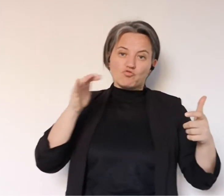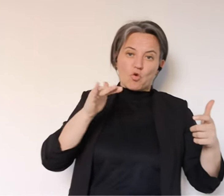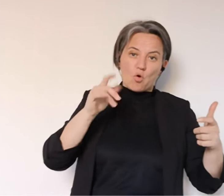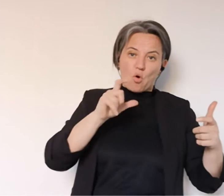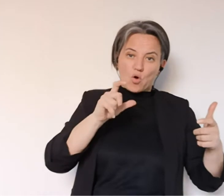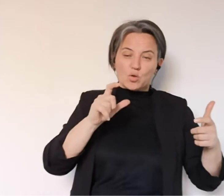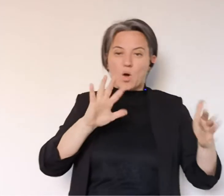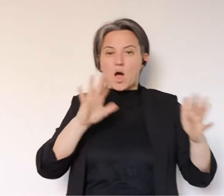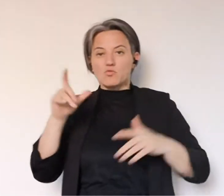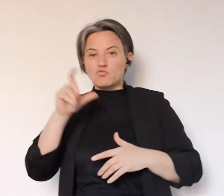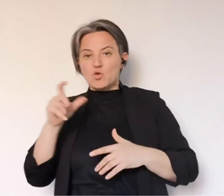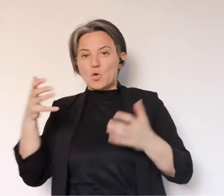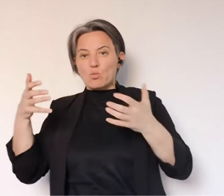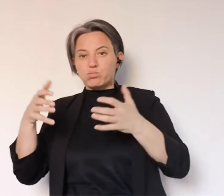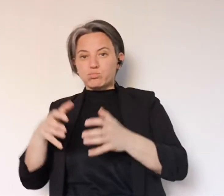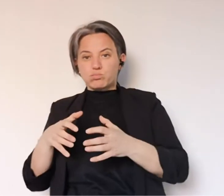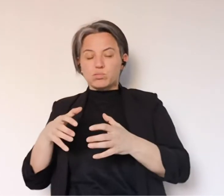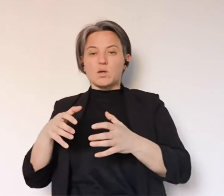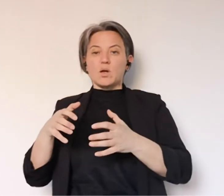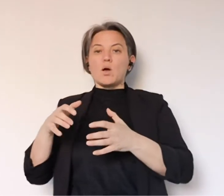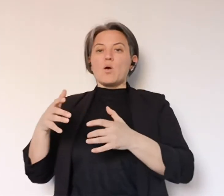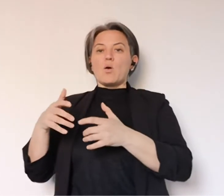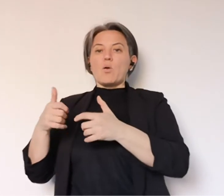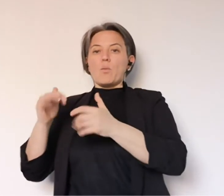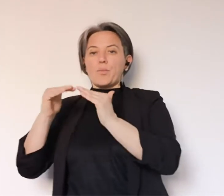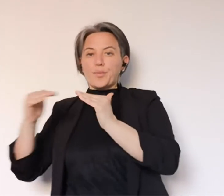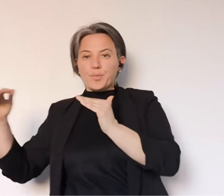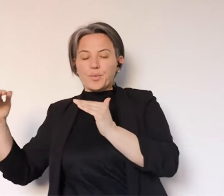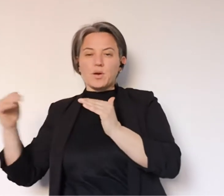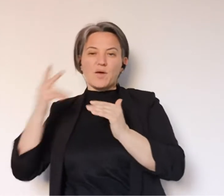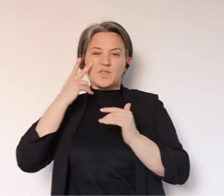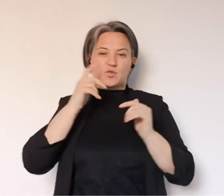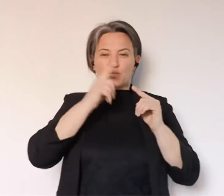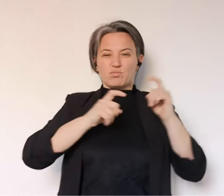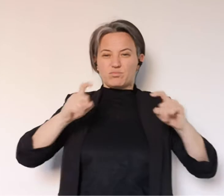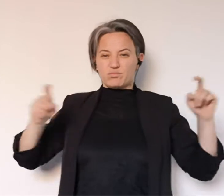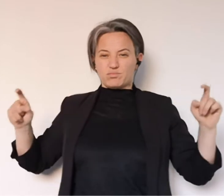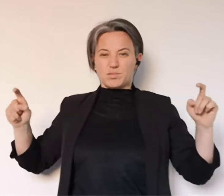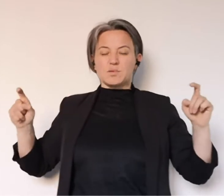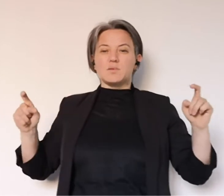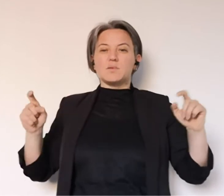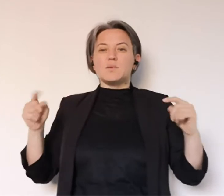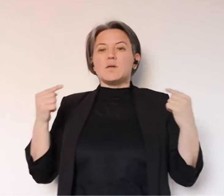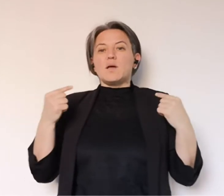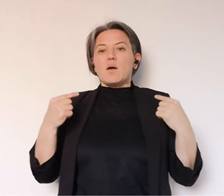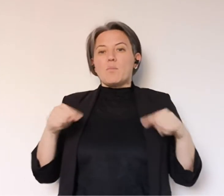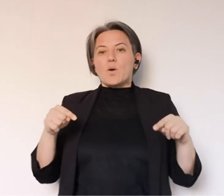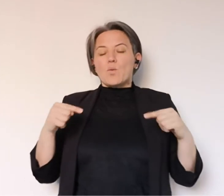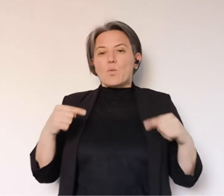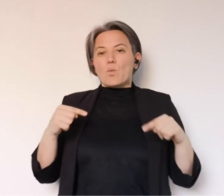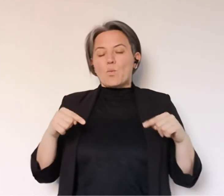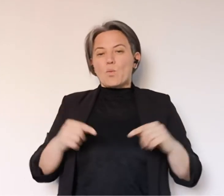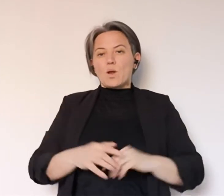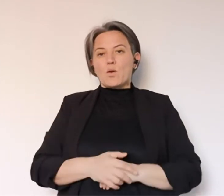visto in questi giorni aumentare, a volte diminuire, affregolirsi e significherebbe totale controllo sulla linea